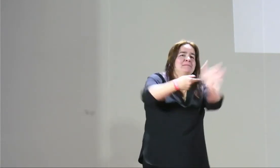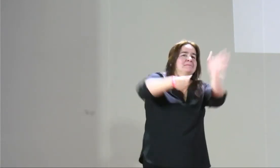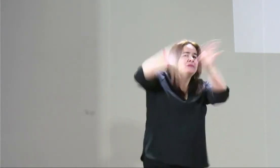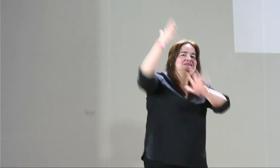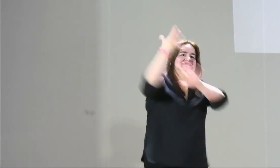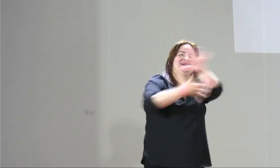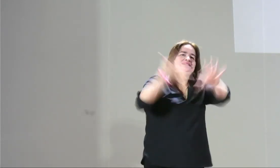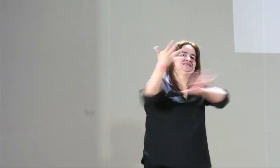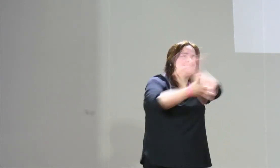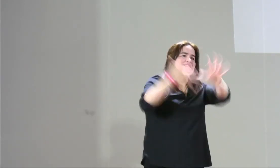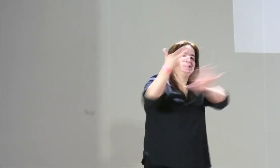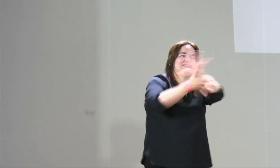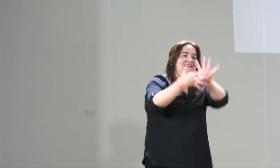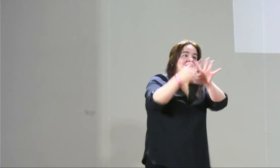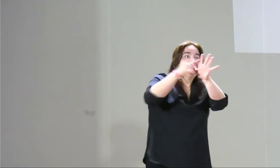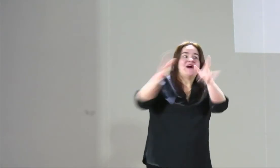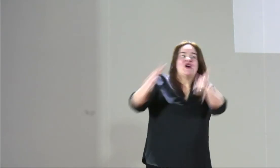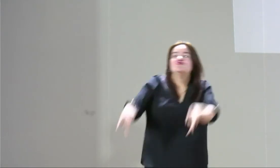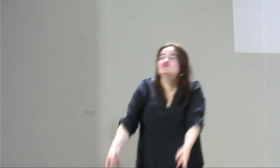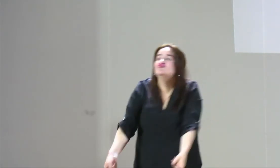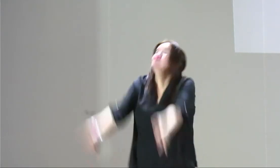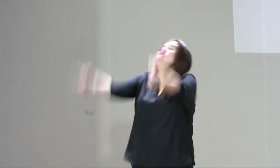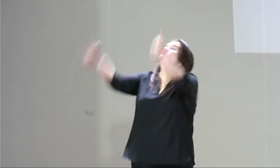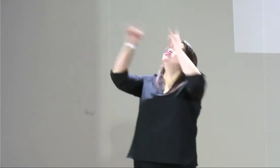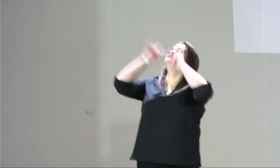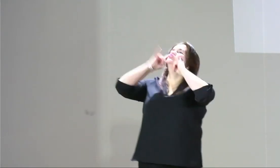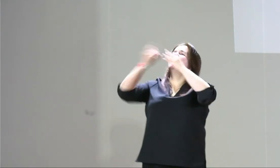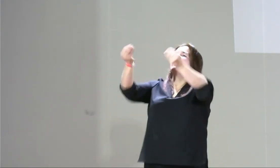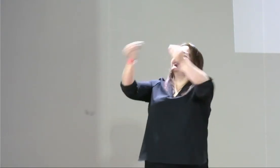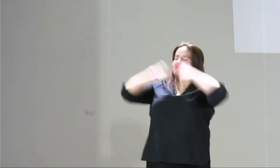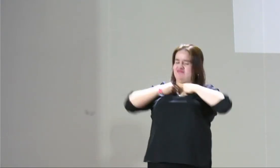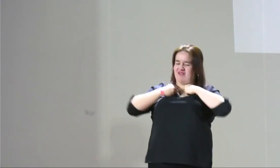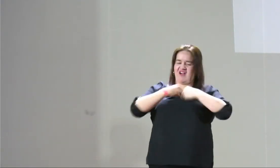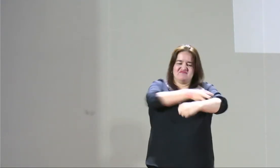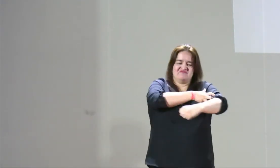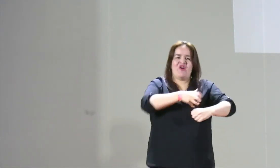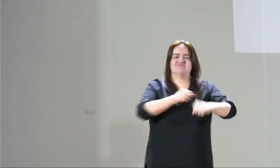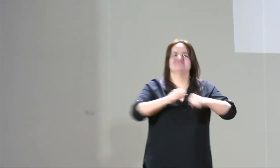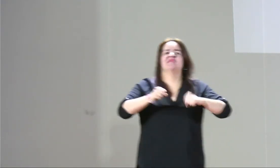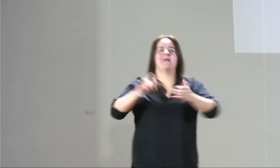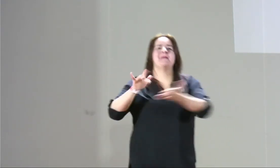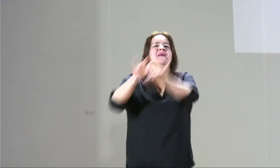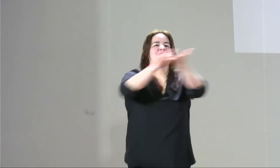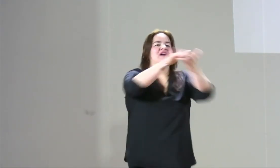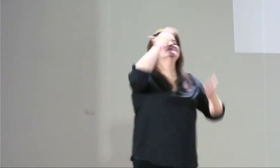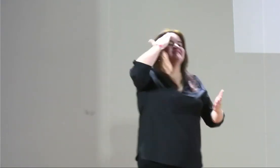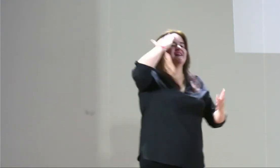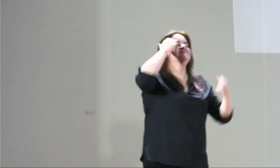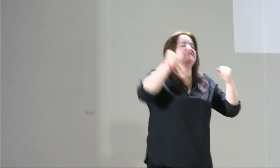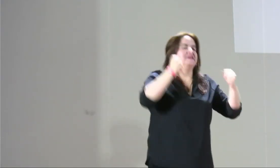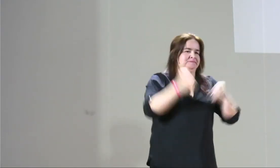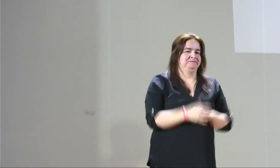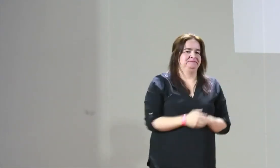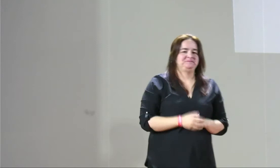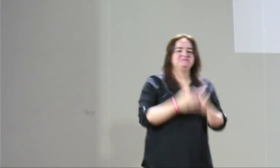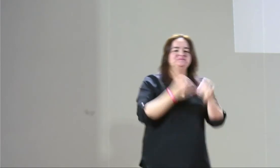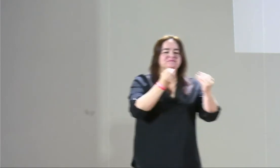recurso, que hay que trabajar, pero es que para el caso de nosotros, las mujeres sordas, es la lengua de señas. Necesitamos darle información y recibir la